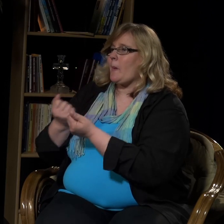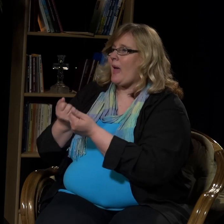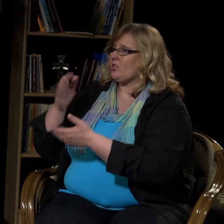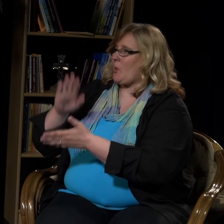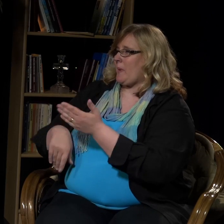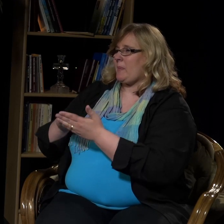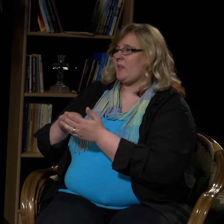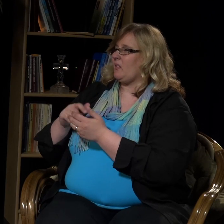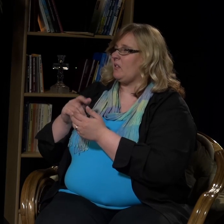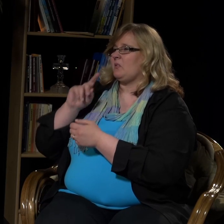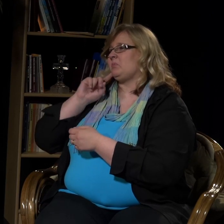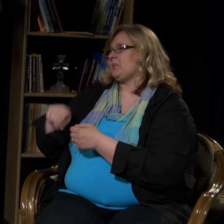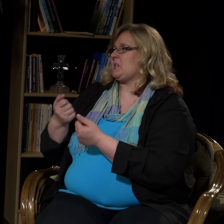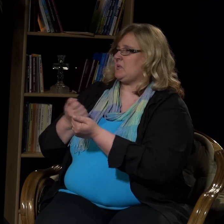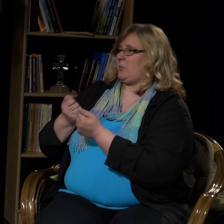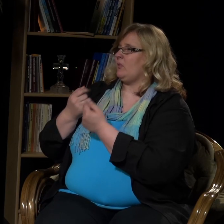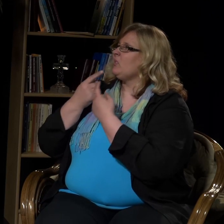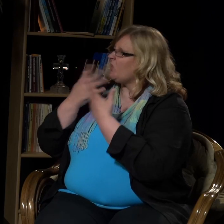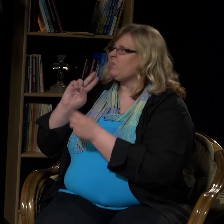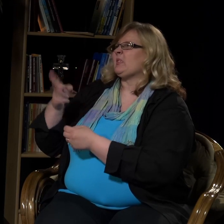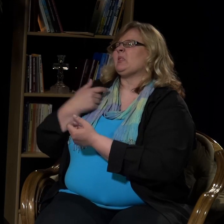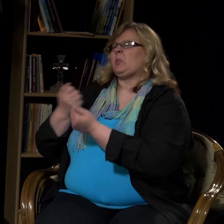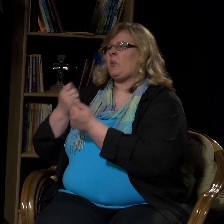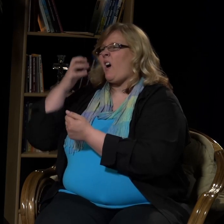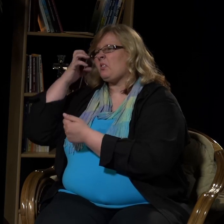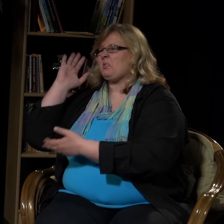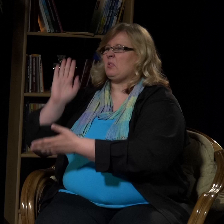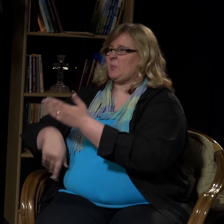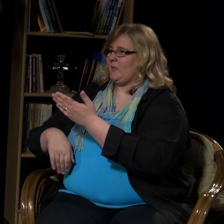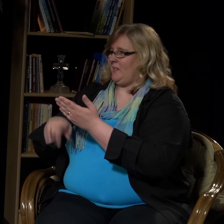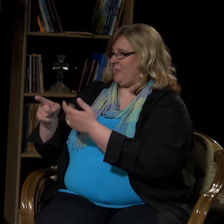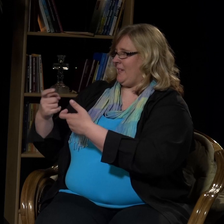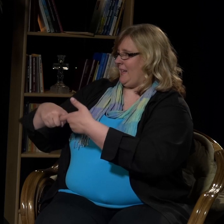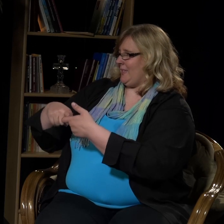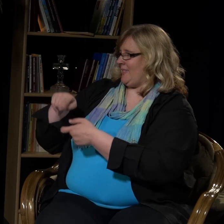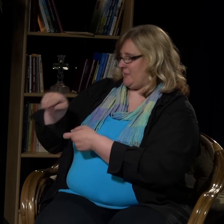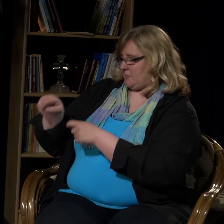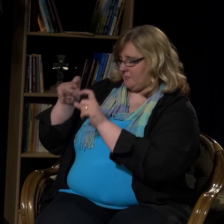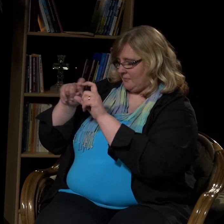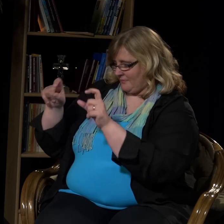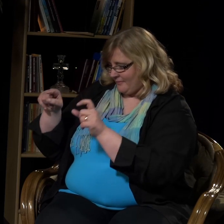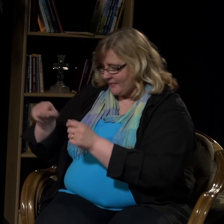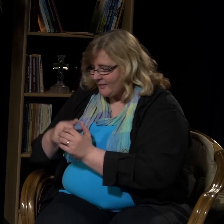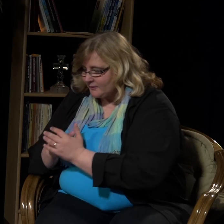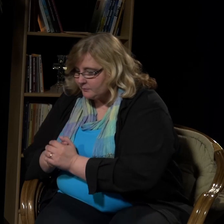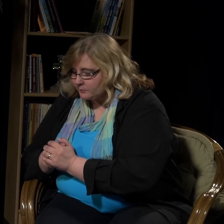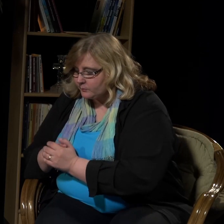Jos me emme tunnusta synteämme, olemme viittaamattomia, emmekä kadu synteämme, tämä